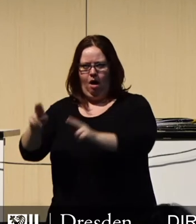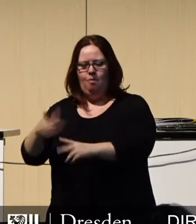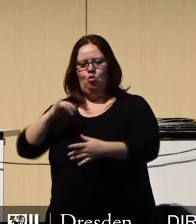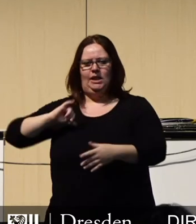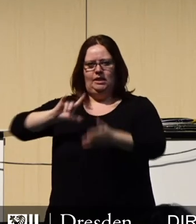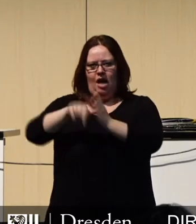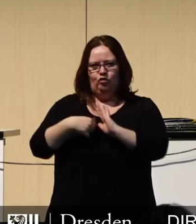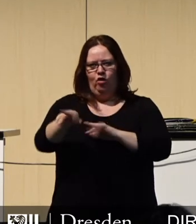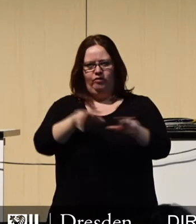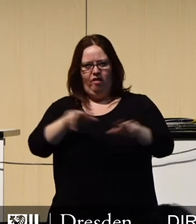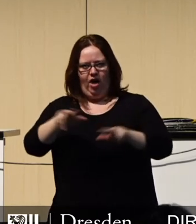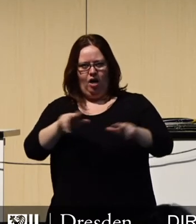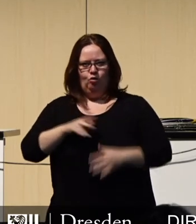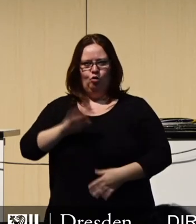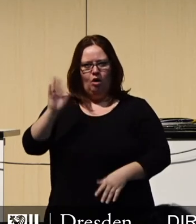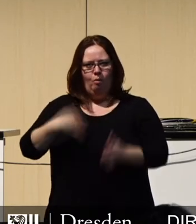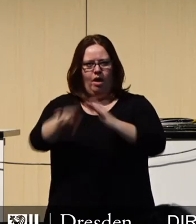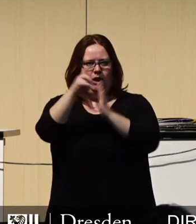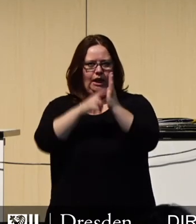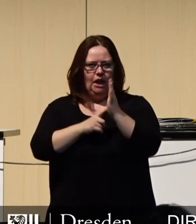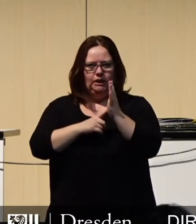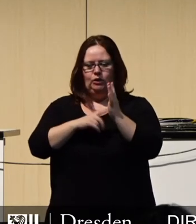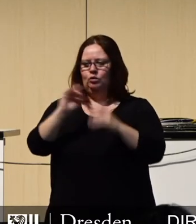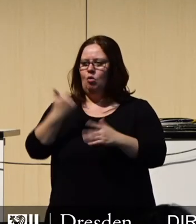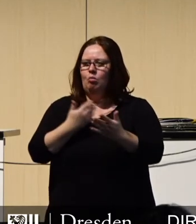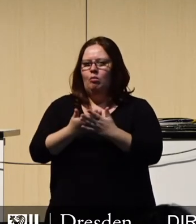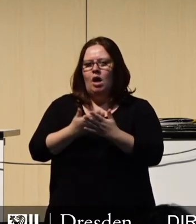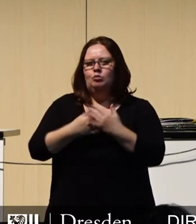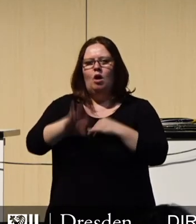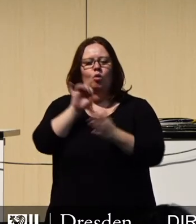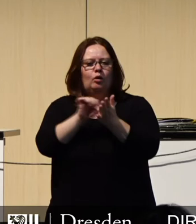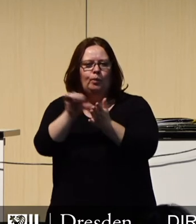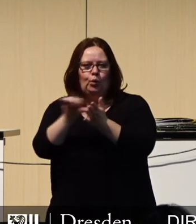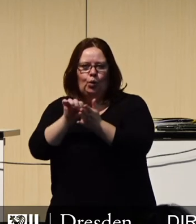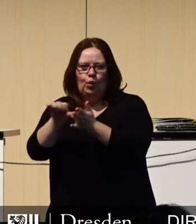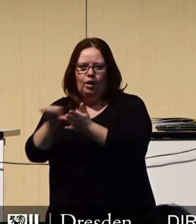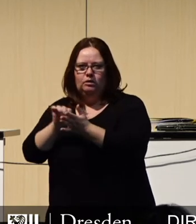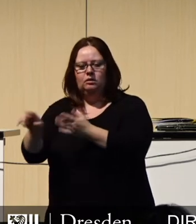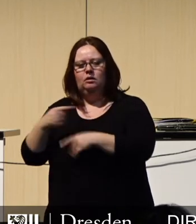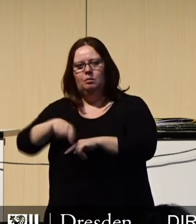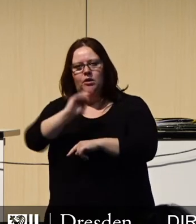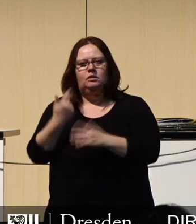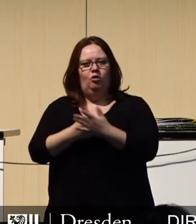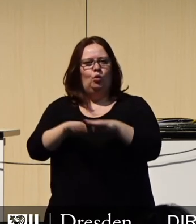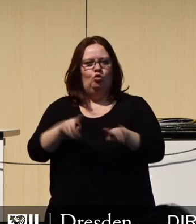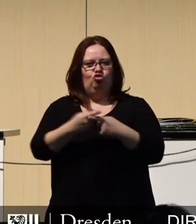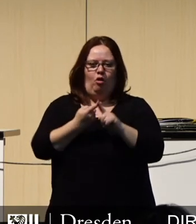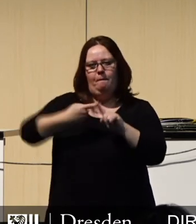Dienstleistungen der Verwaltung, ein Ende der Digitalisierung und zahlreiche Gebührenanhebungen bis hin zur Grundsteuerung.